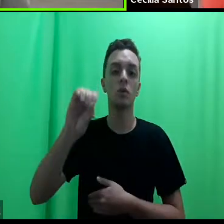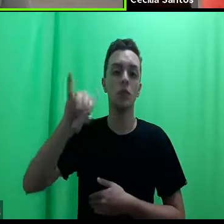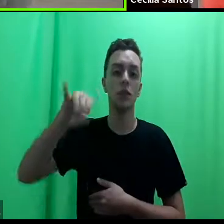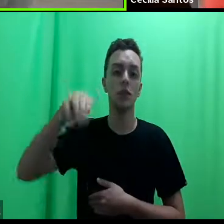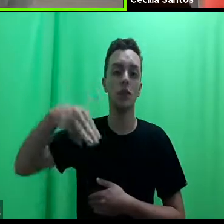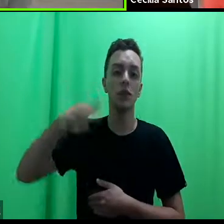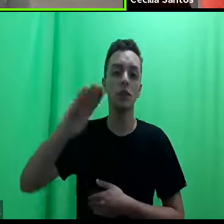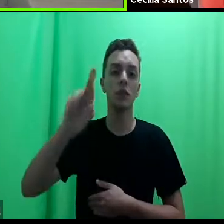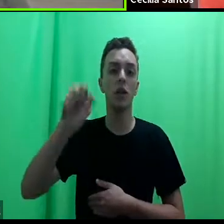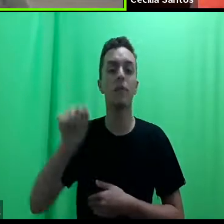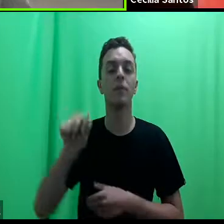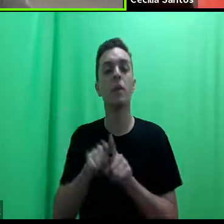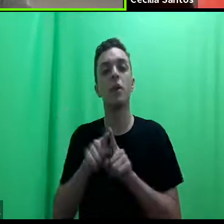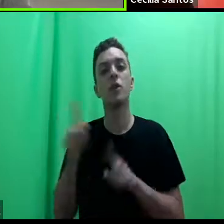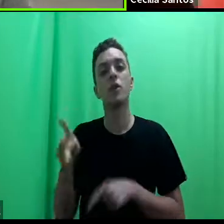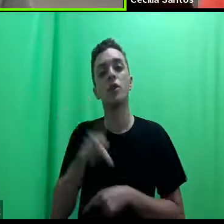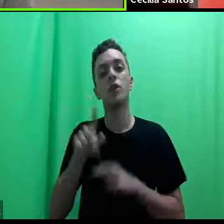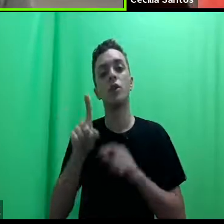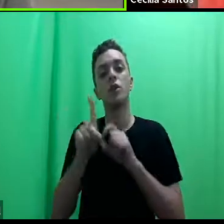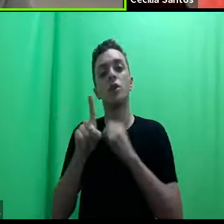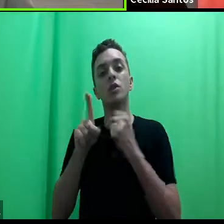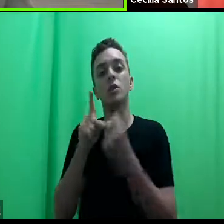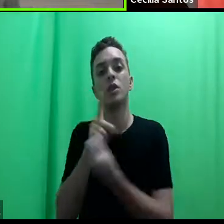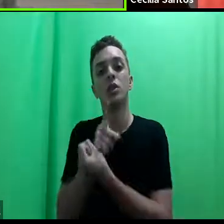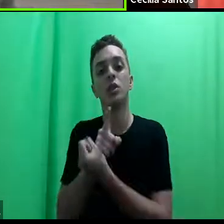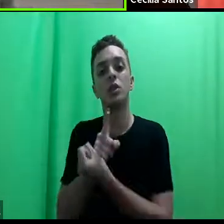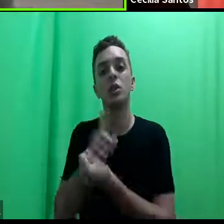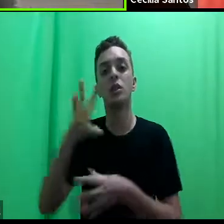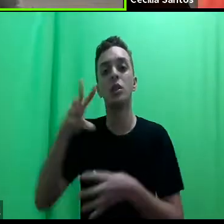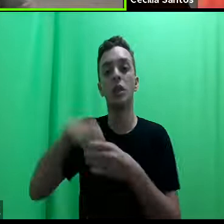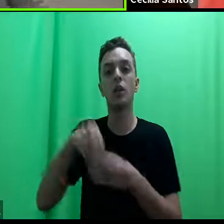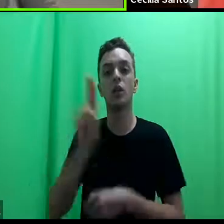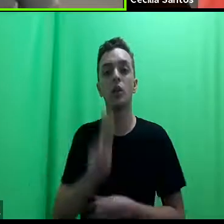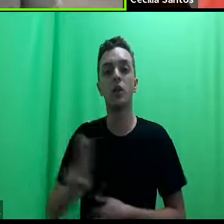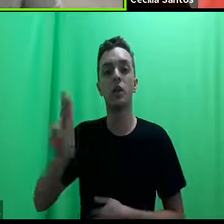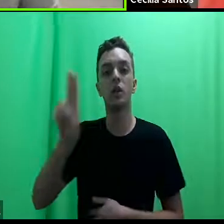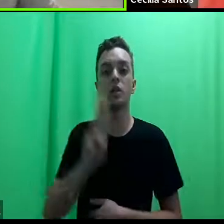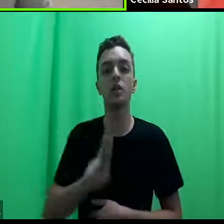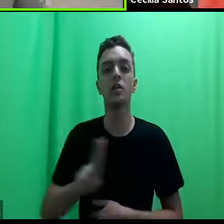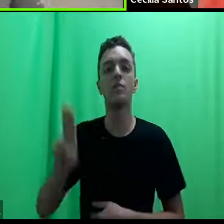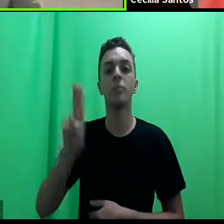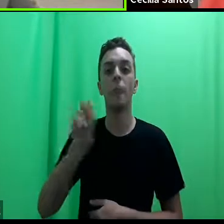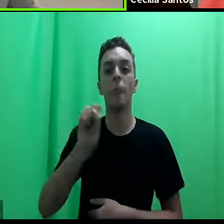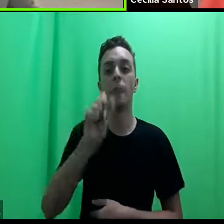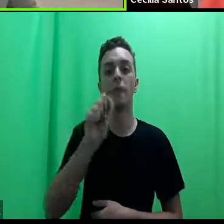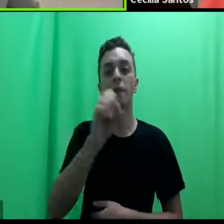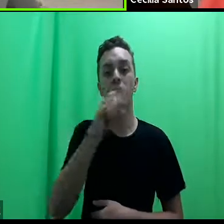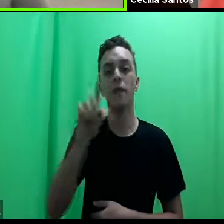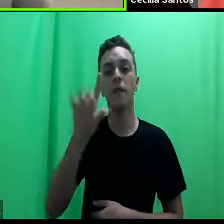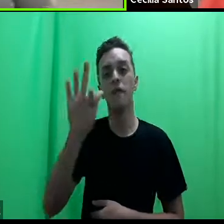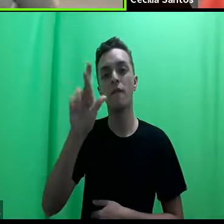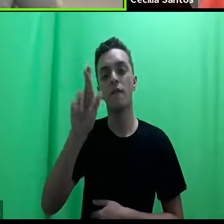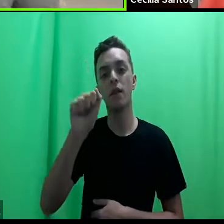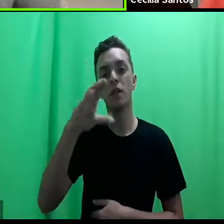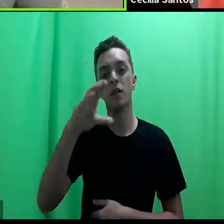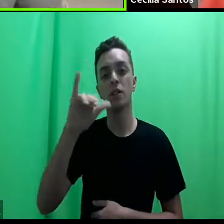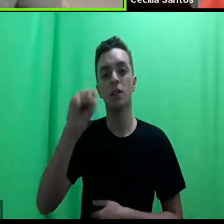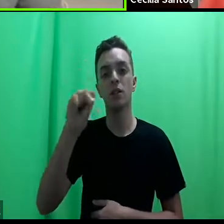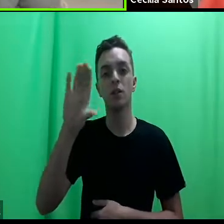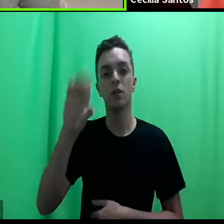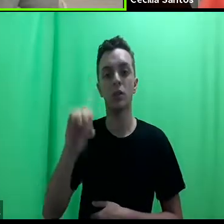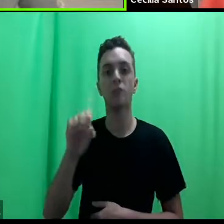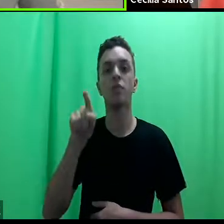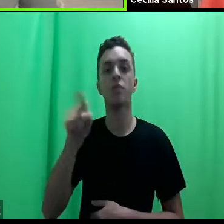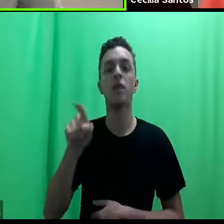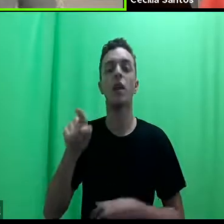titular de sociologia da Universidade de São Francisco e, atualmente, ela é co-coordenadora do programa Human